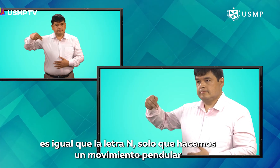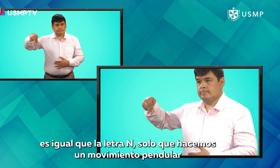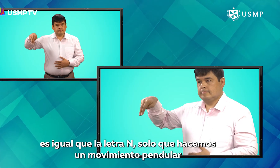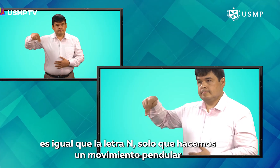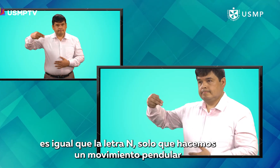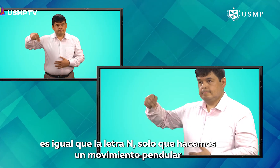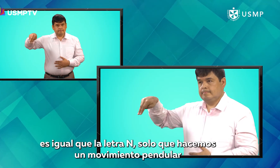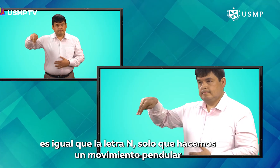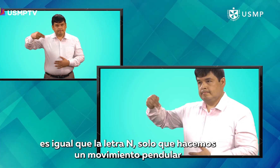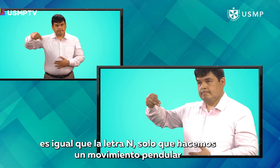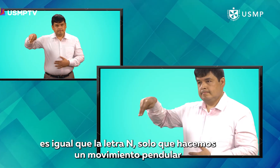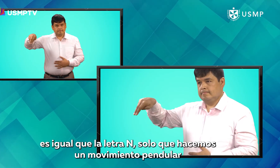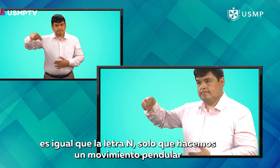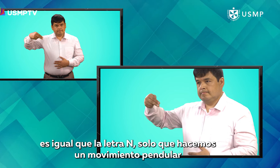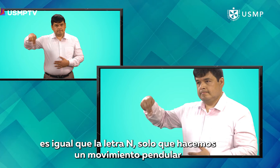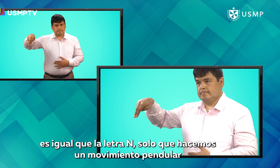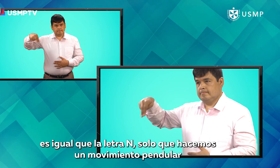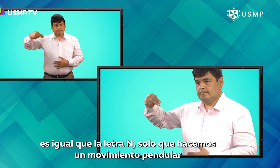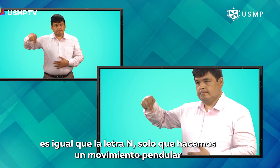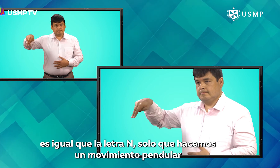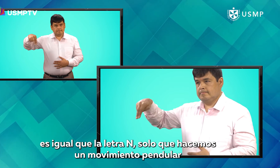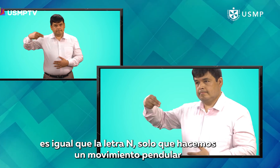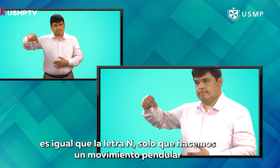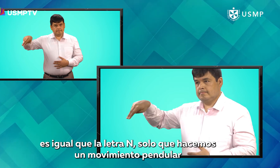que la letra N, solo que hacemos un movimiento pendular.